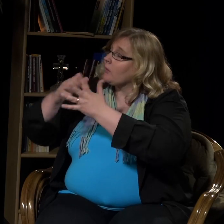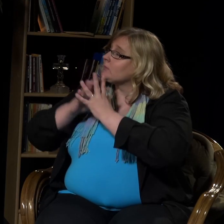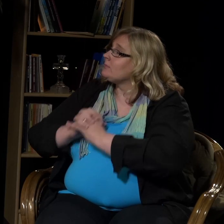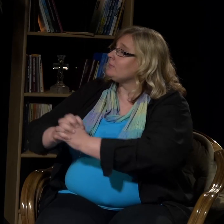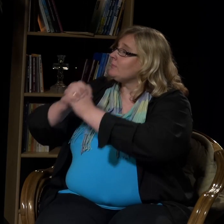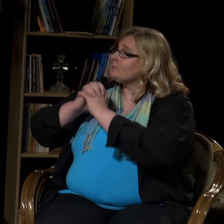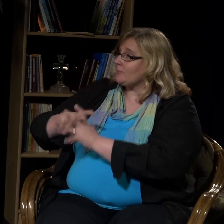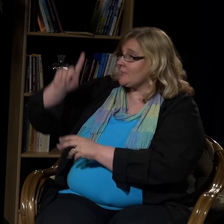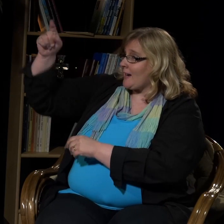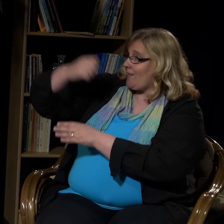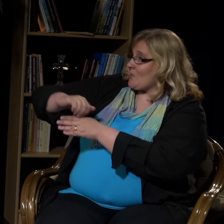rukoillen Jumalaa.